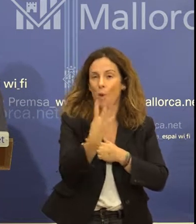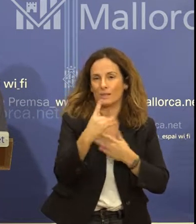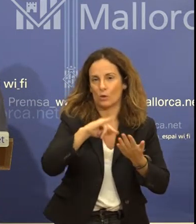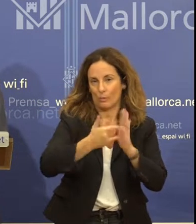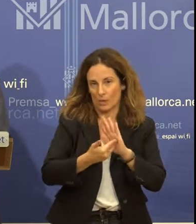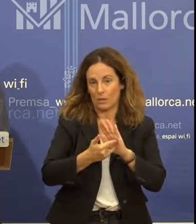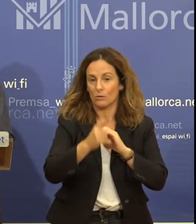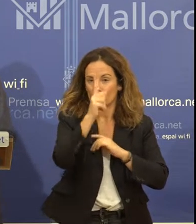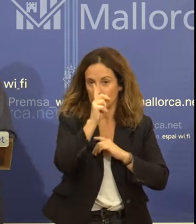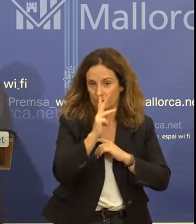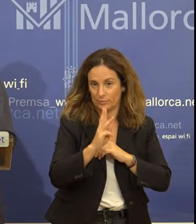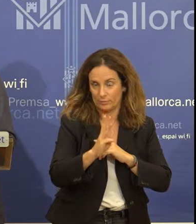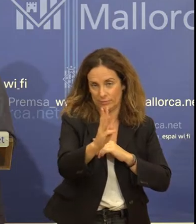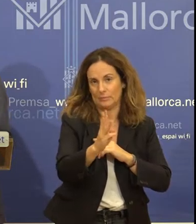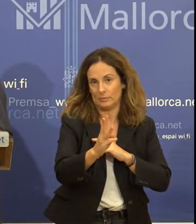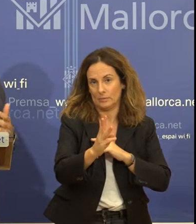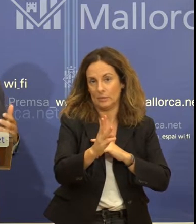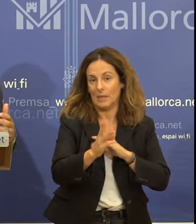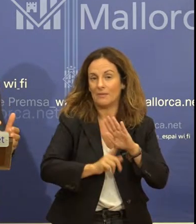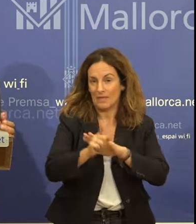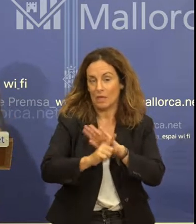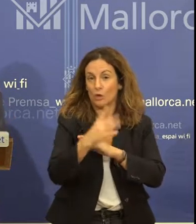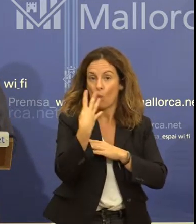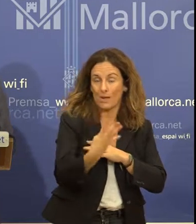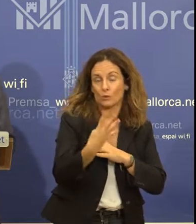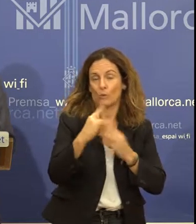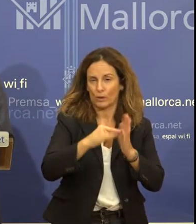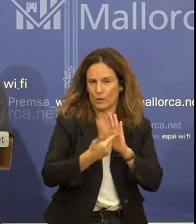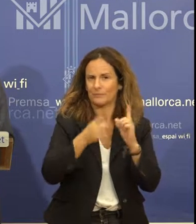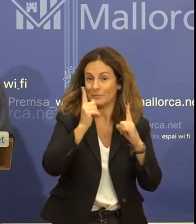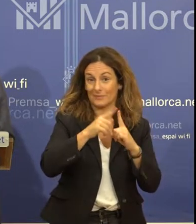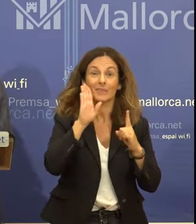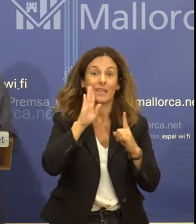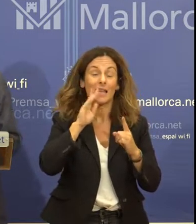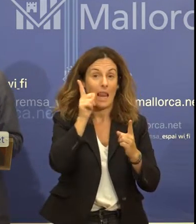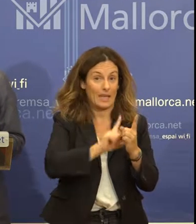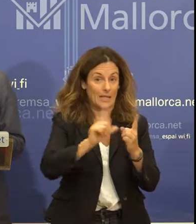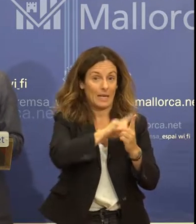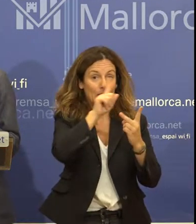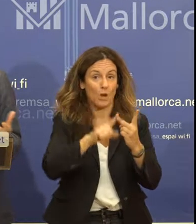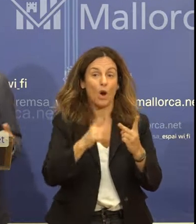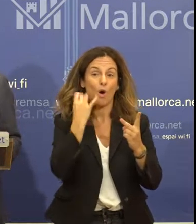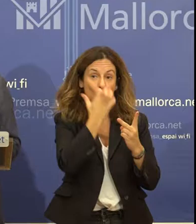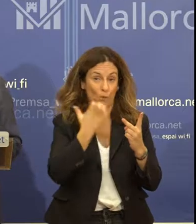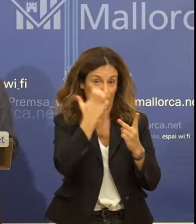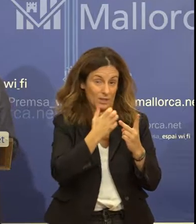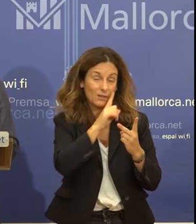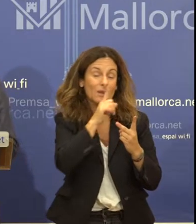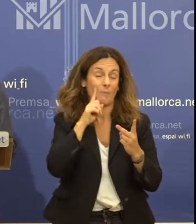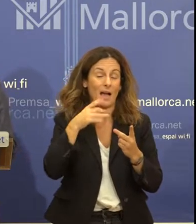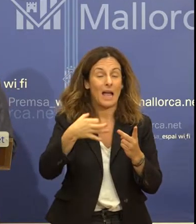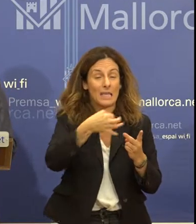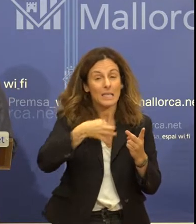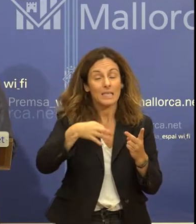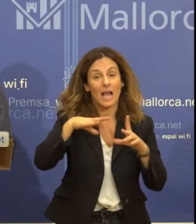en els propers anys. A més, del Uau Literari i de la Illa dels Tresors té una secció que serà